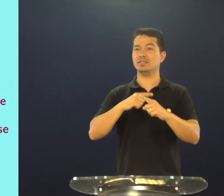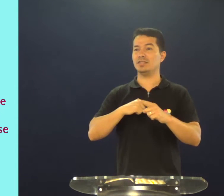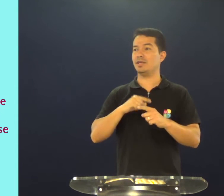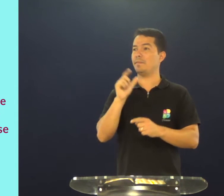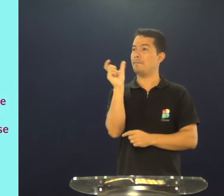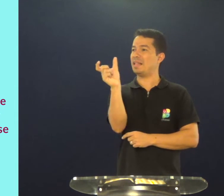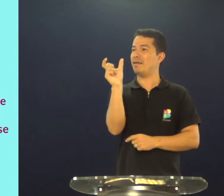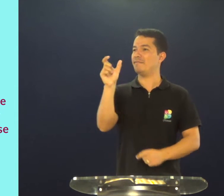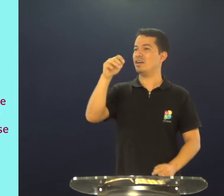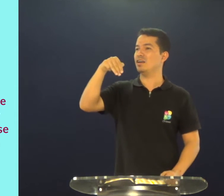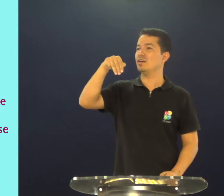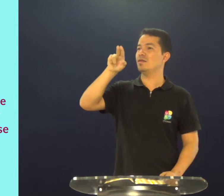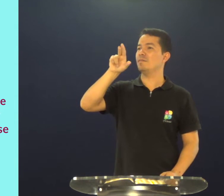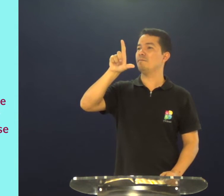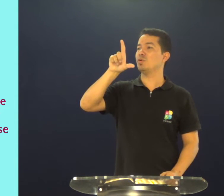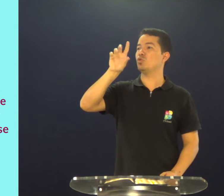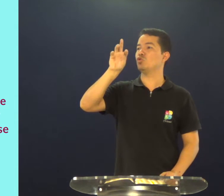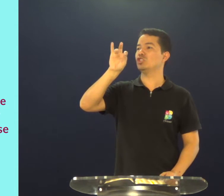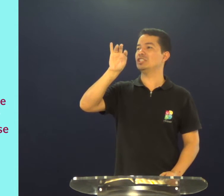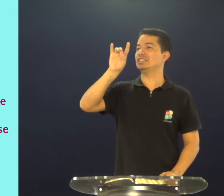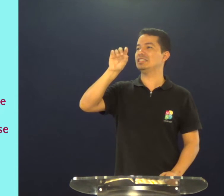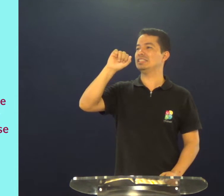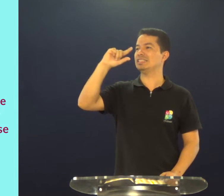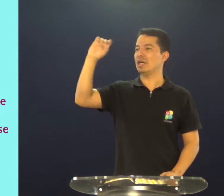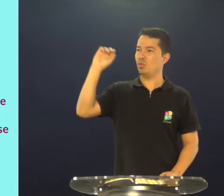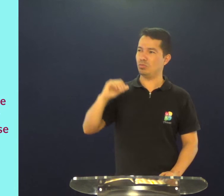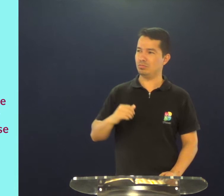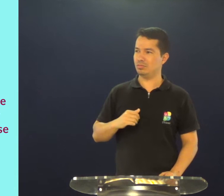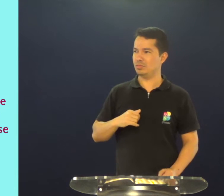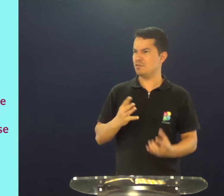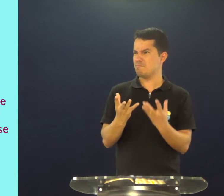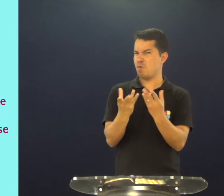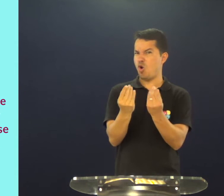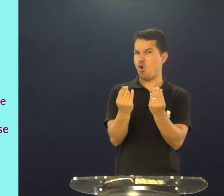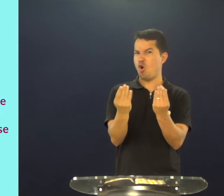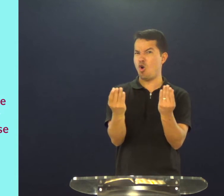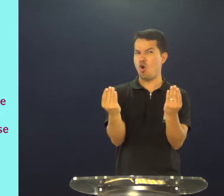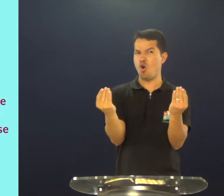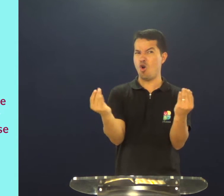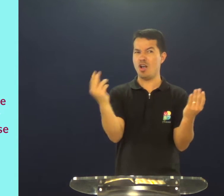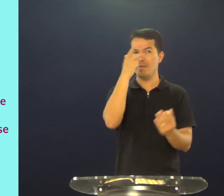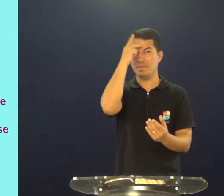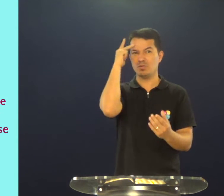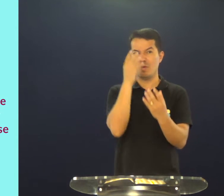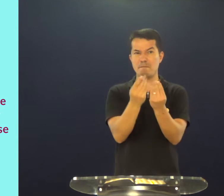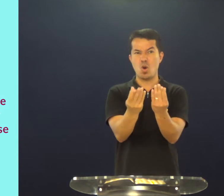rápido, para descobrir algumas coisas, uma palavra maldição,